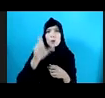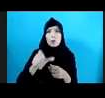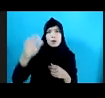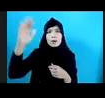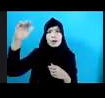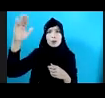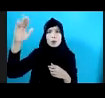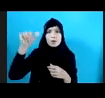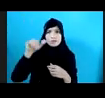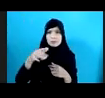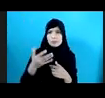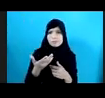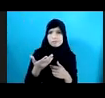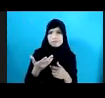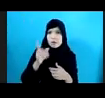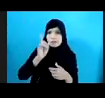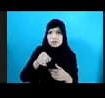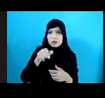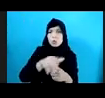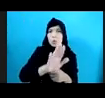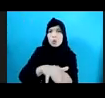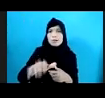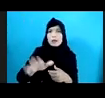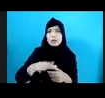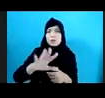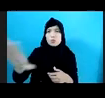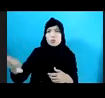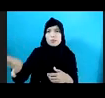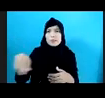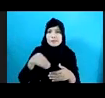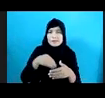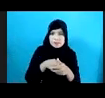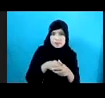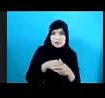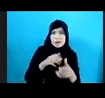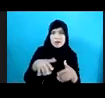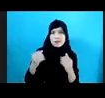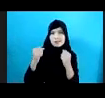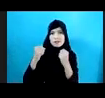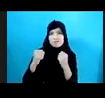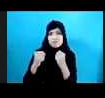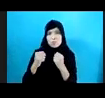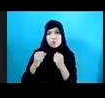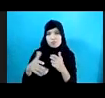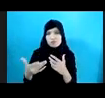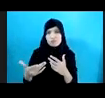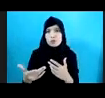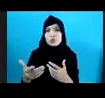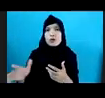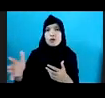Memastikan Anak-anak Semakin Terjerat Ada Power Yang Lebih Kuat Ada Kepemilikan Barang Yang Kemudian